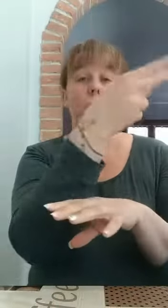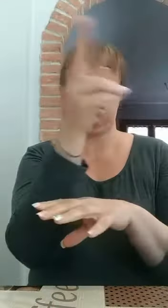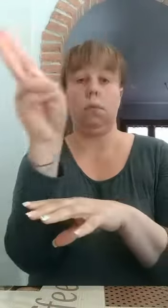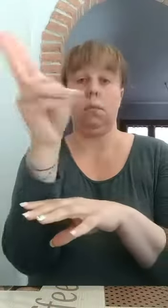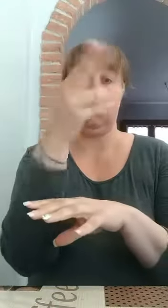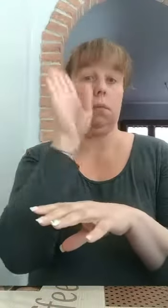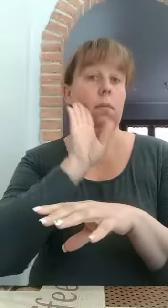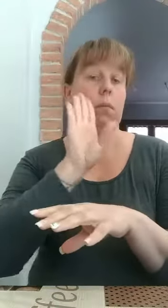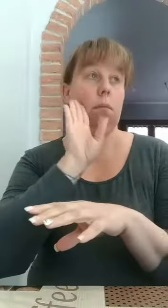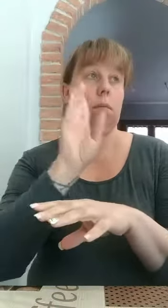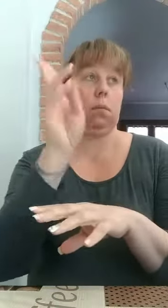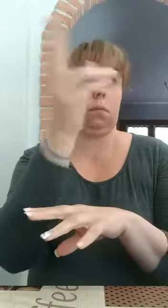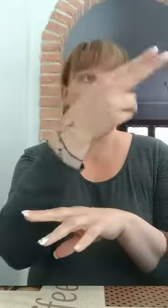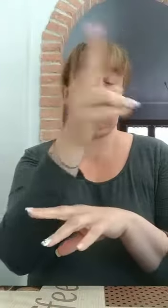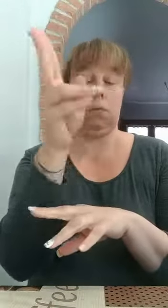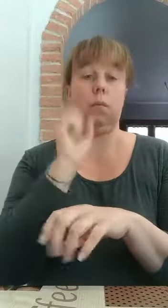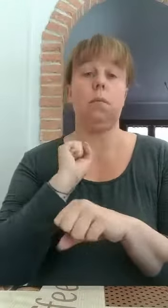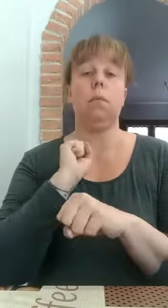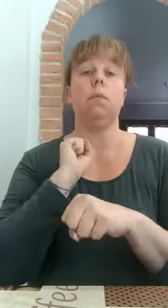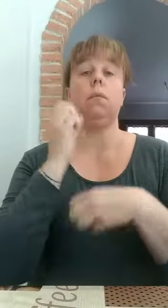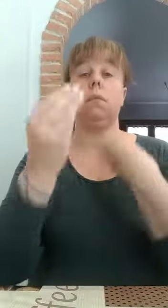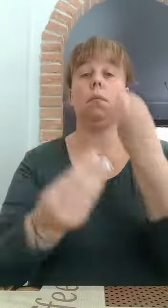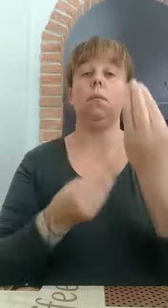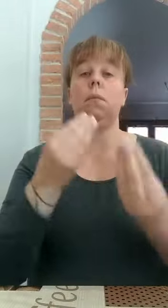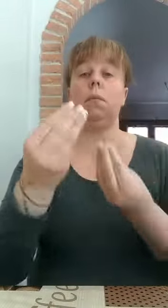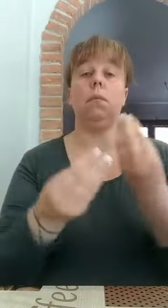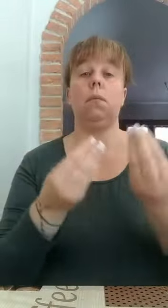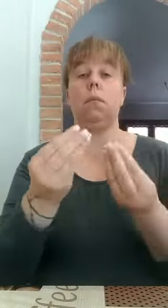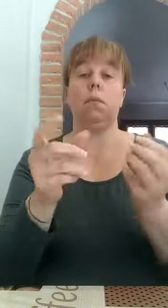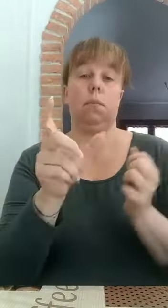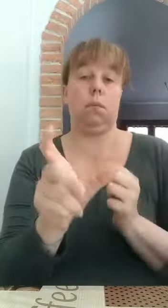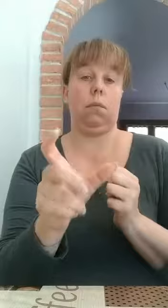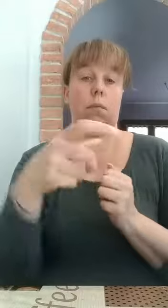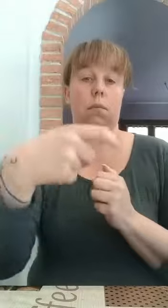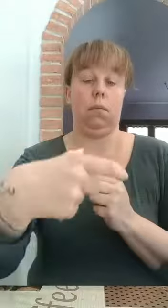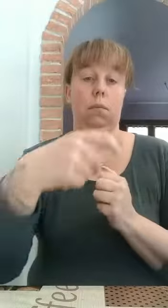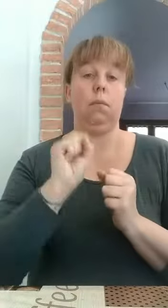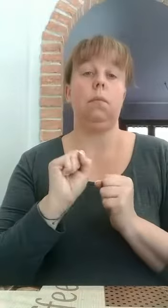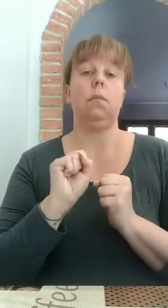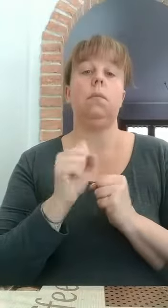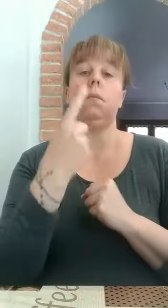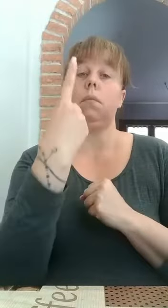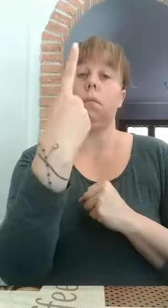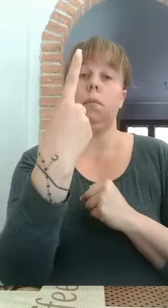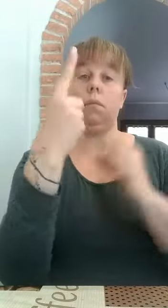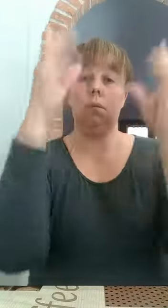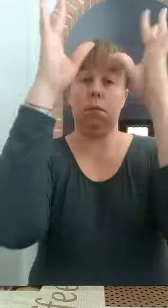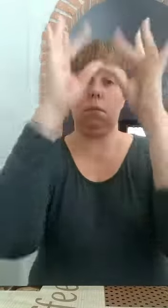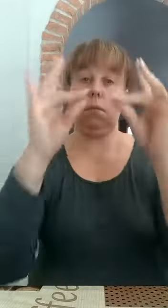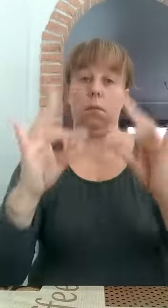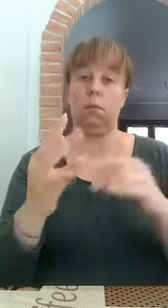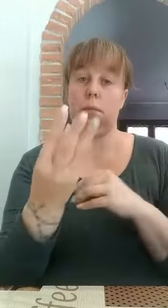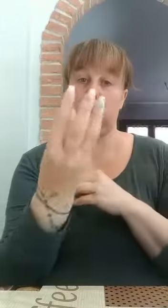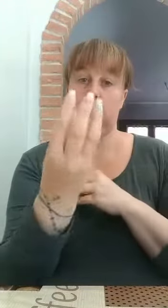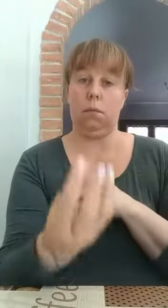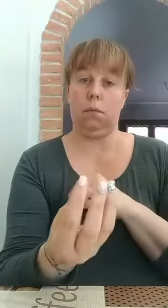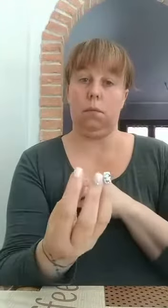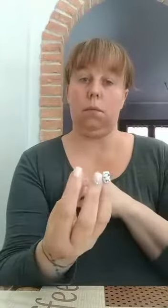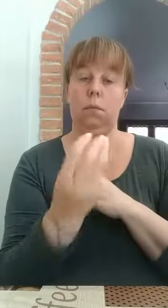un gioco in statola una pigna e un bel libro